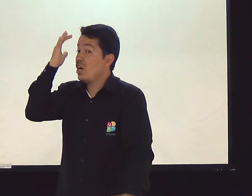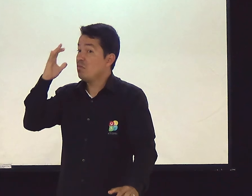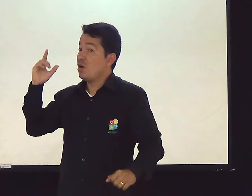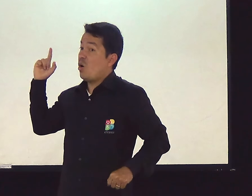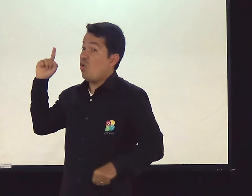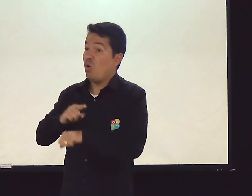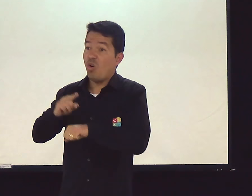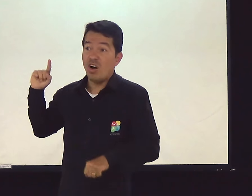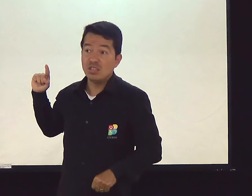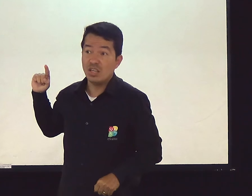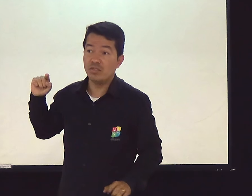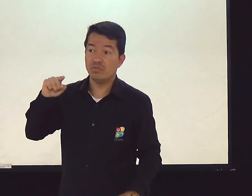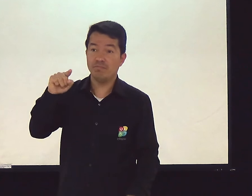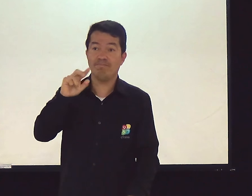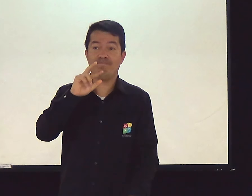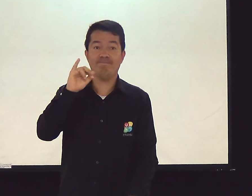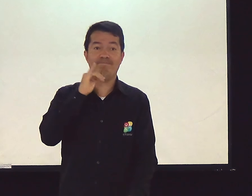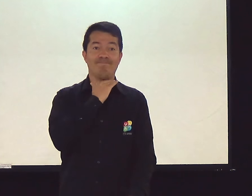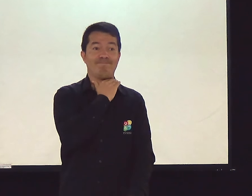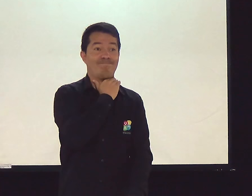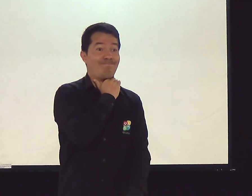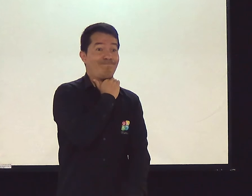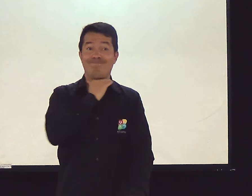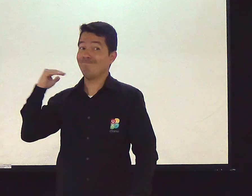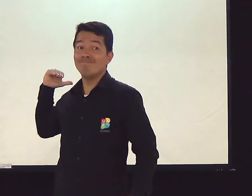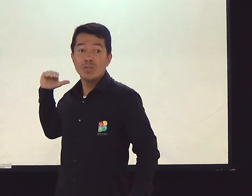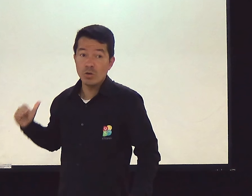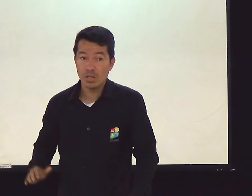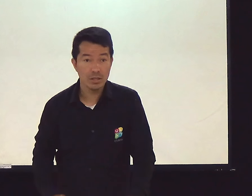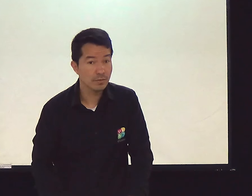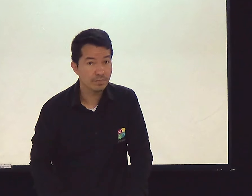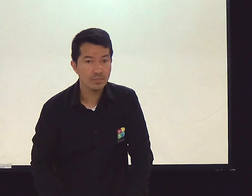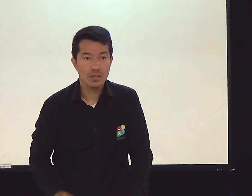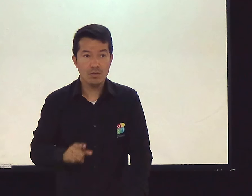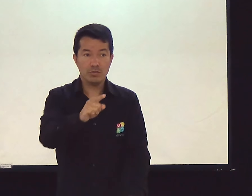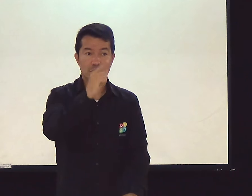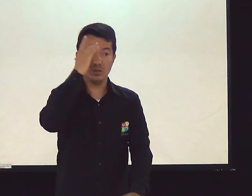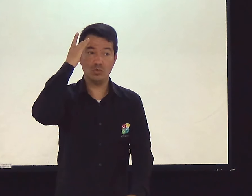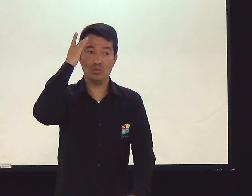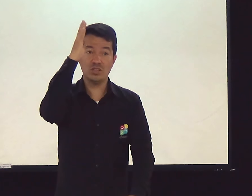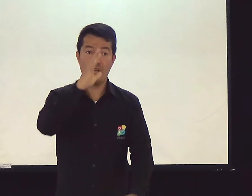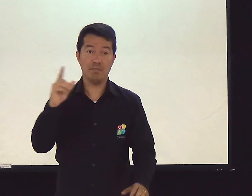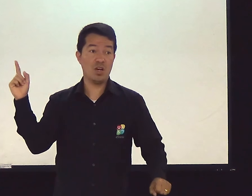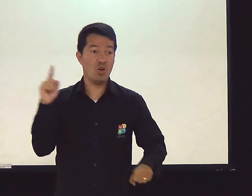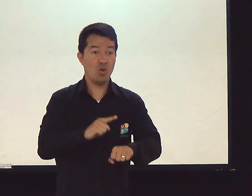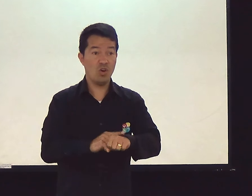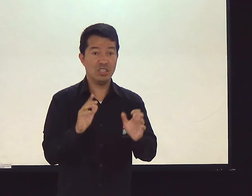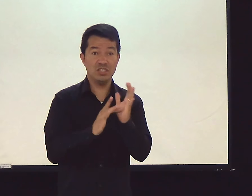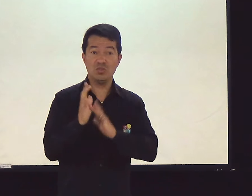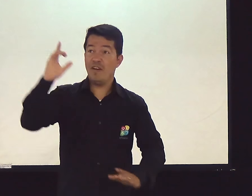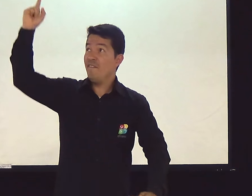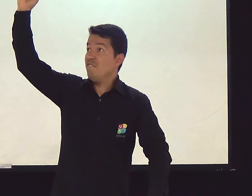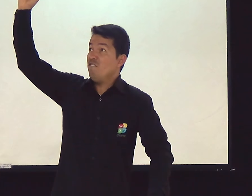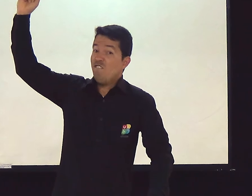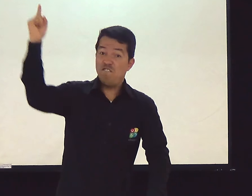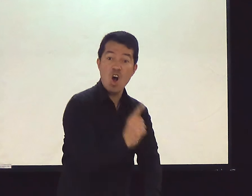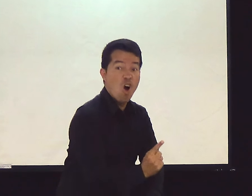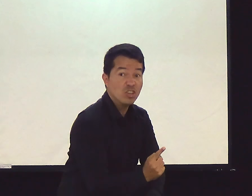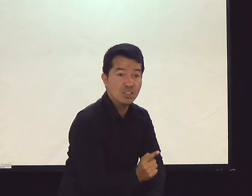Você não sabe qual vai ser a sua hora. A hora que você vai morrer. Você não sabe a hora que Jesus